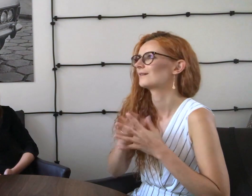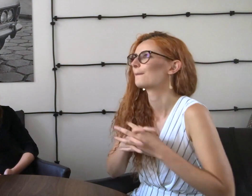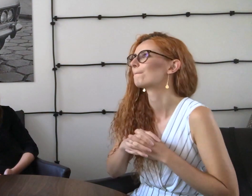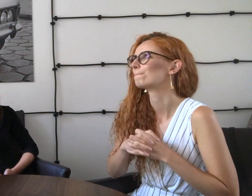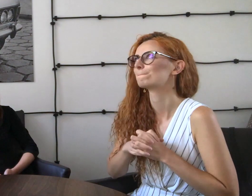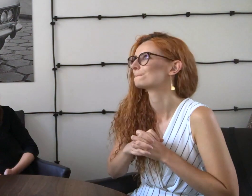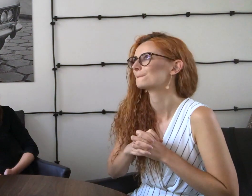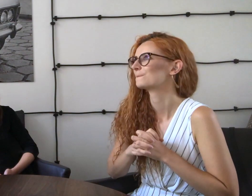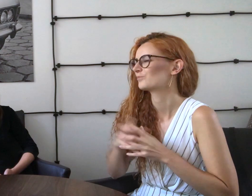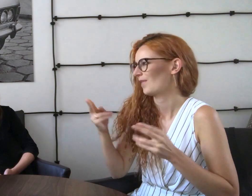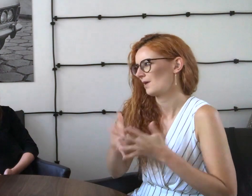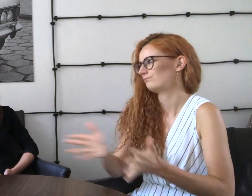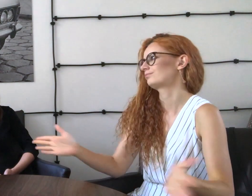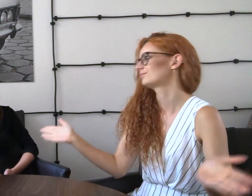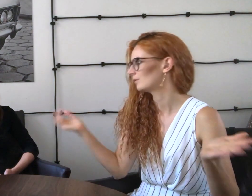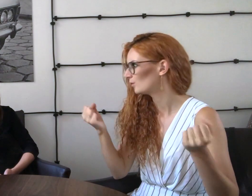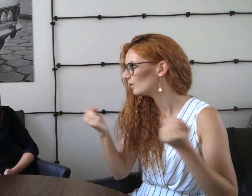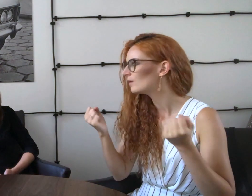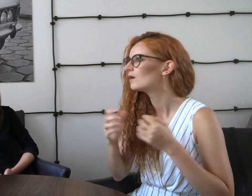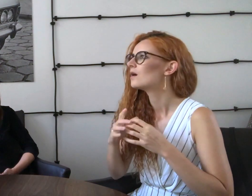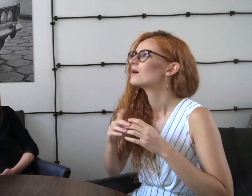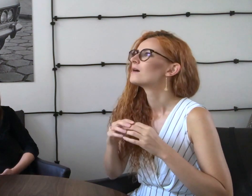Kultura głuchych. To jest ogromna rzecz.